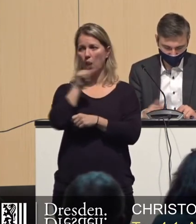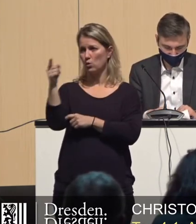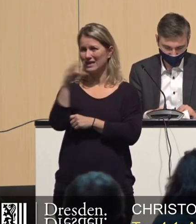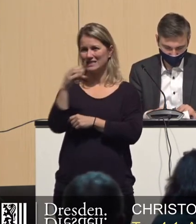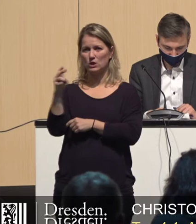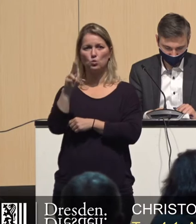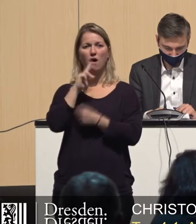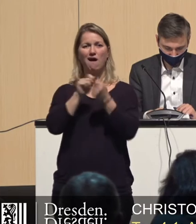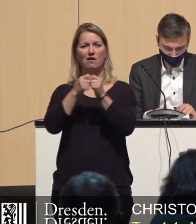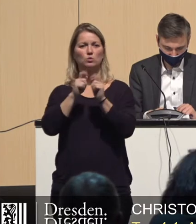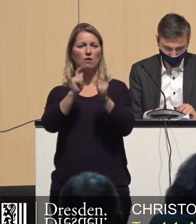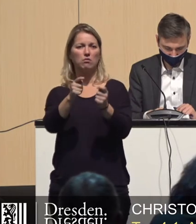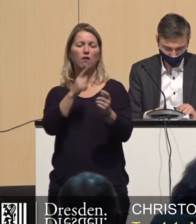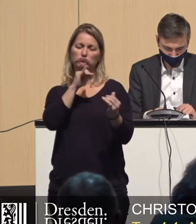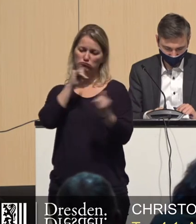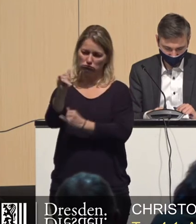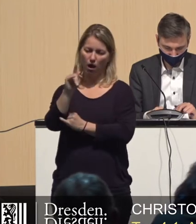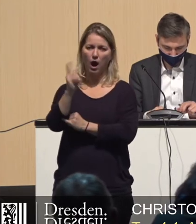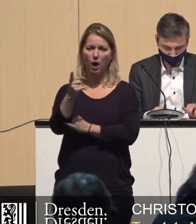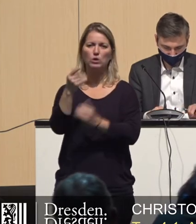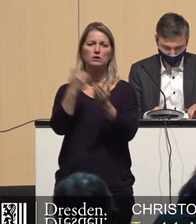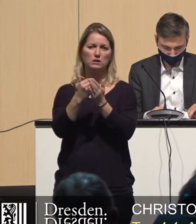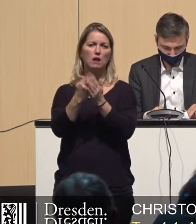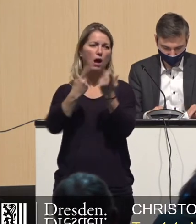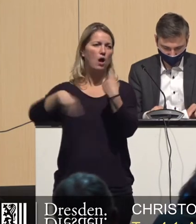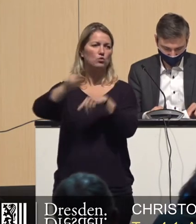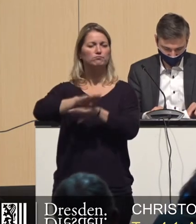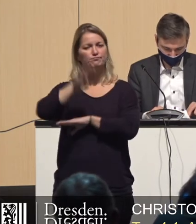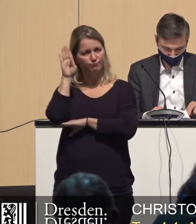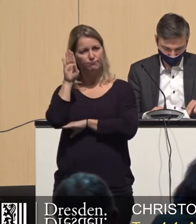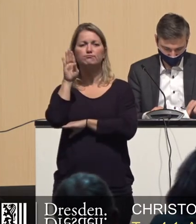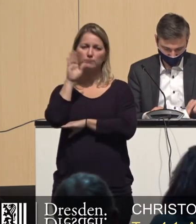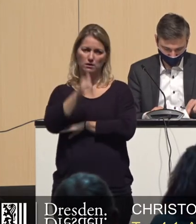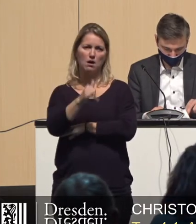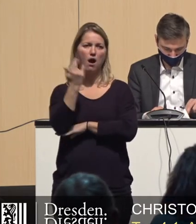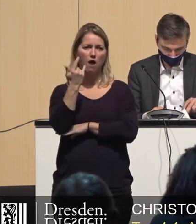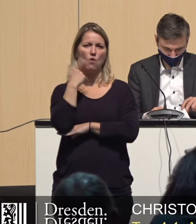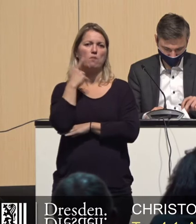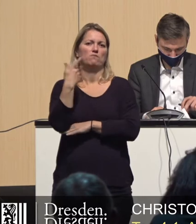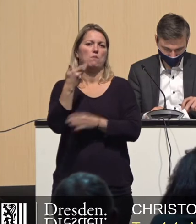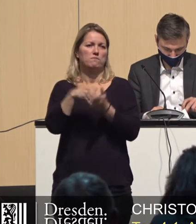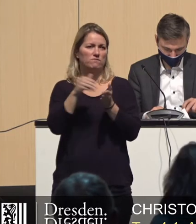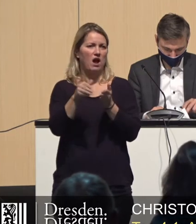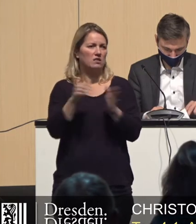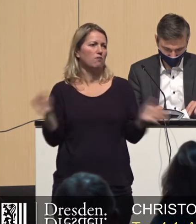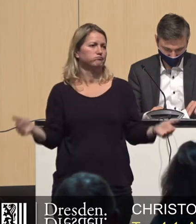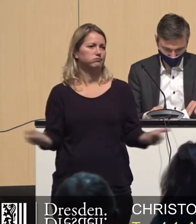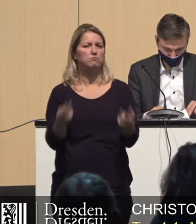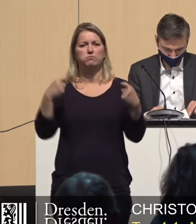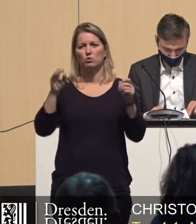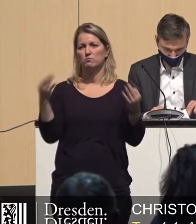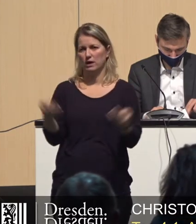CDU zu und bitten da entsprechend um ihre Zustimmung, um dort den Vertrauensschutz weiter zu gewährleisten und Bauen zu ermöglichen.